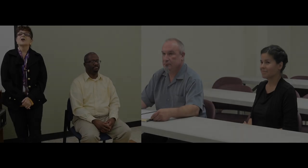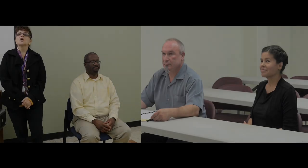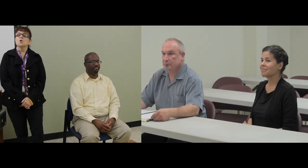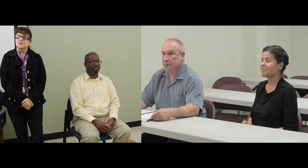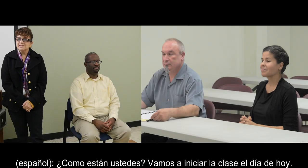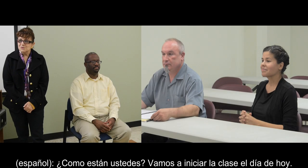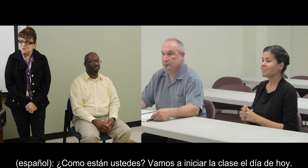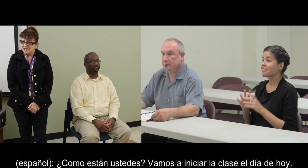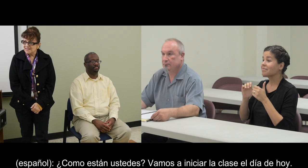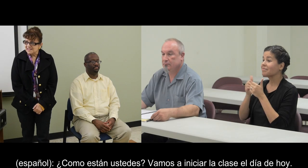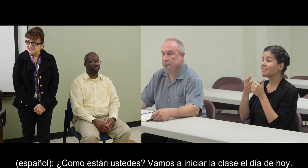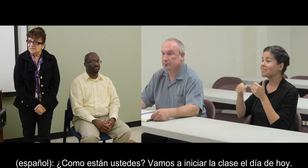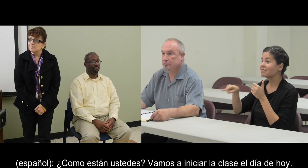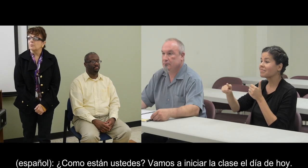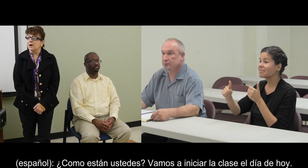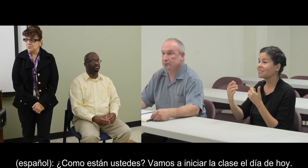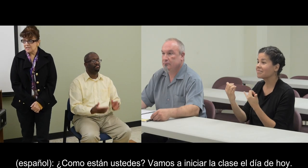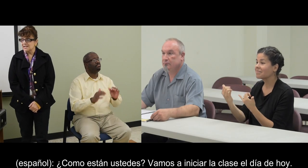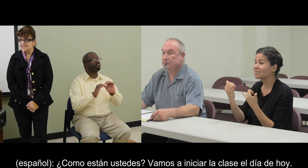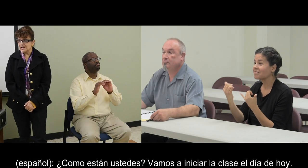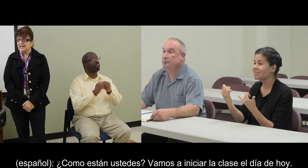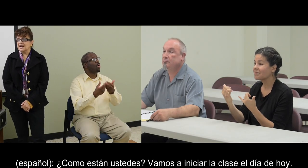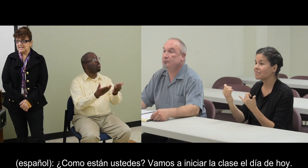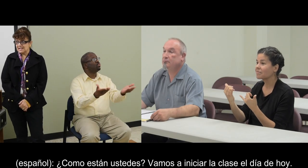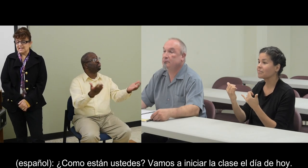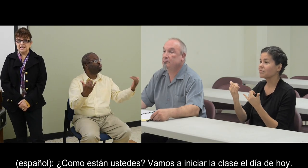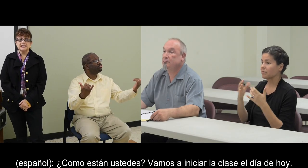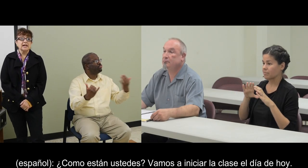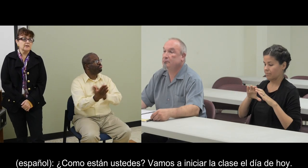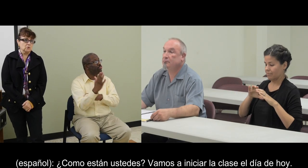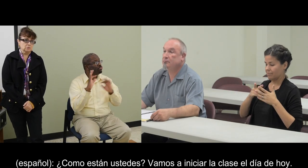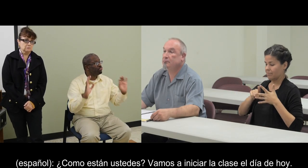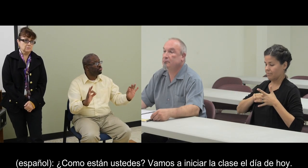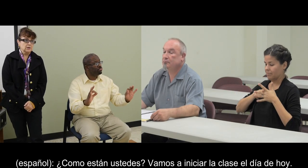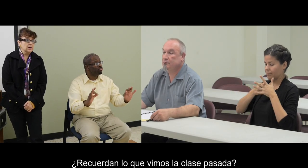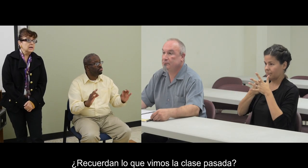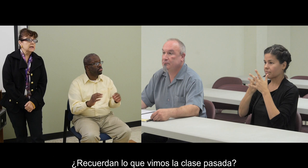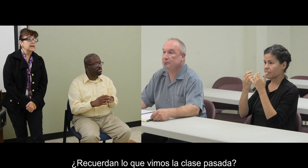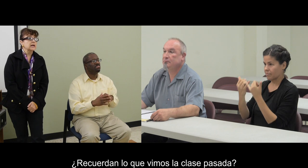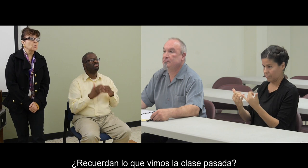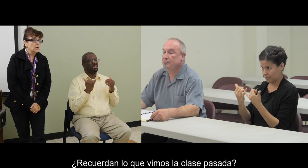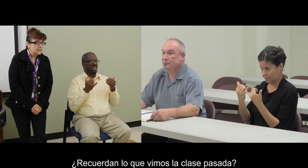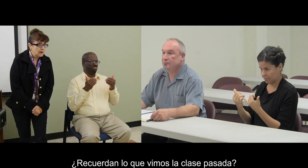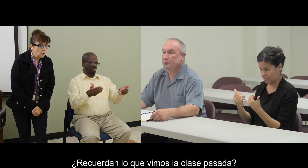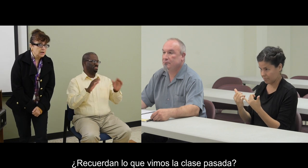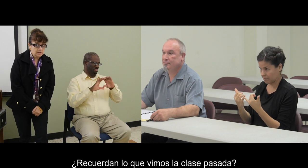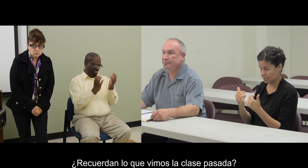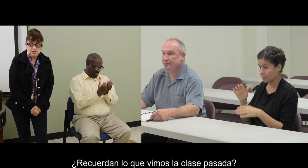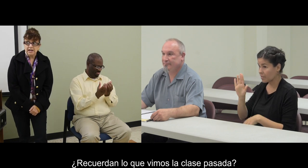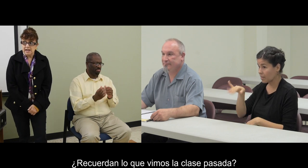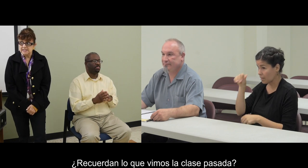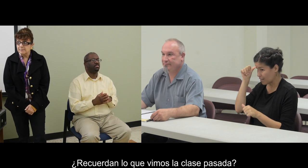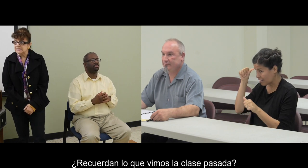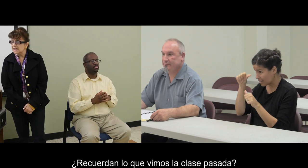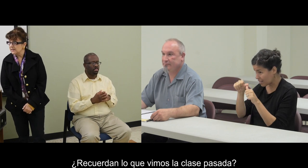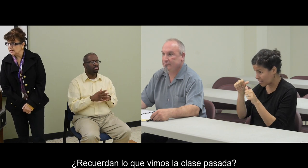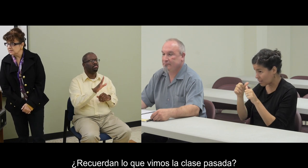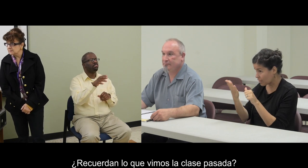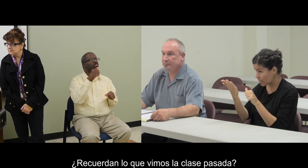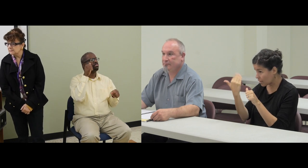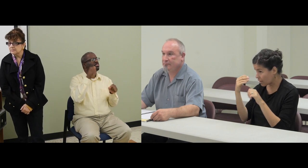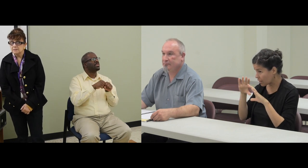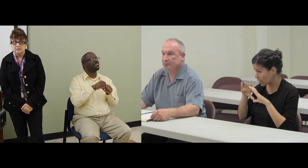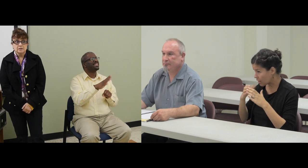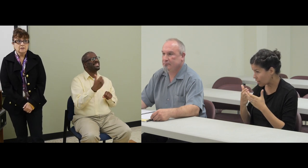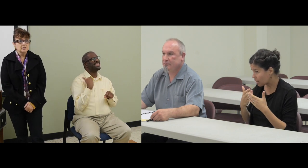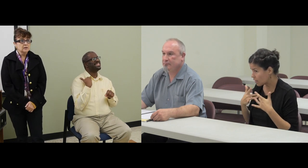¿Cómo están ustedes? Vamos a iniciar la clase el día de hoy. ¿Recuerdan lo que vimos la clase pasada?